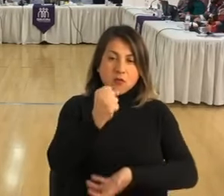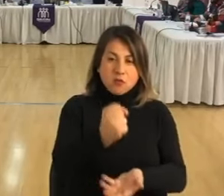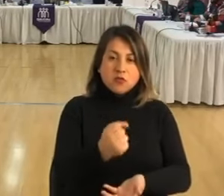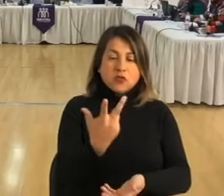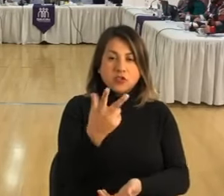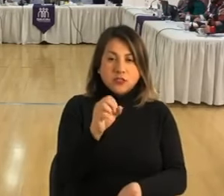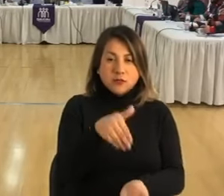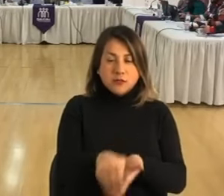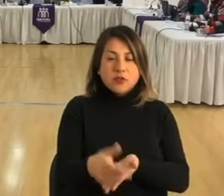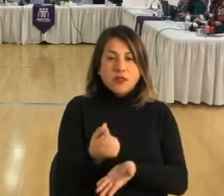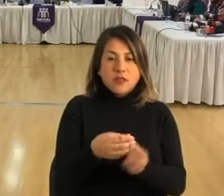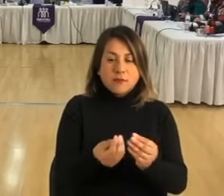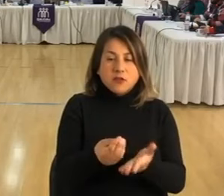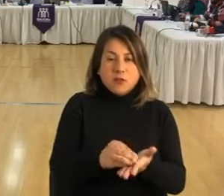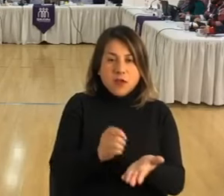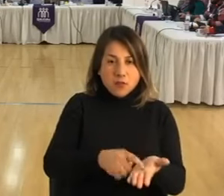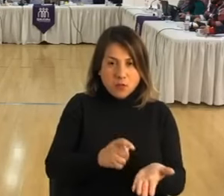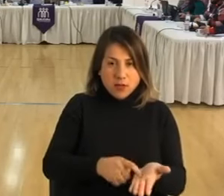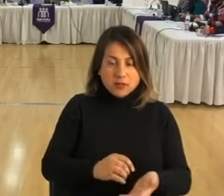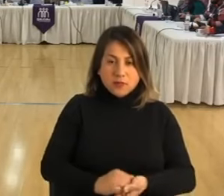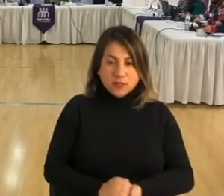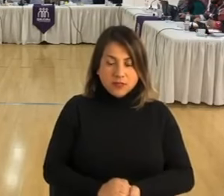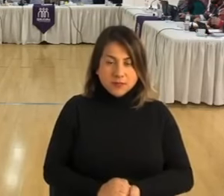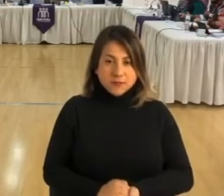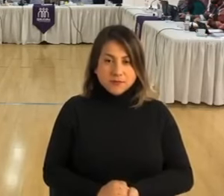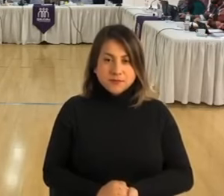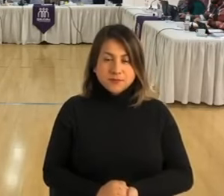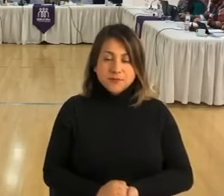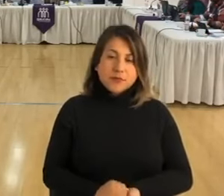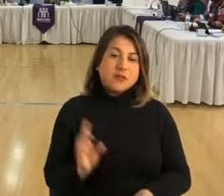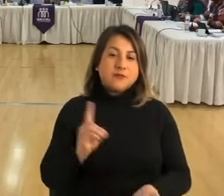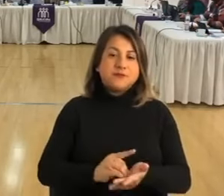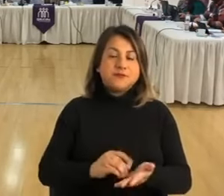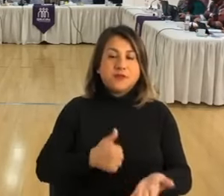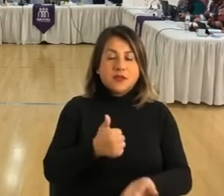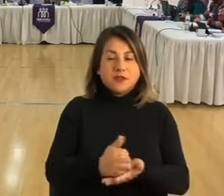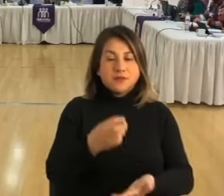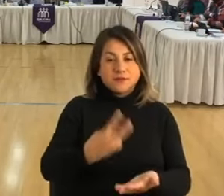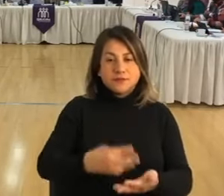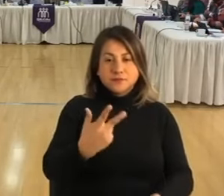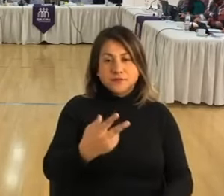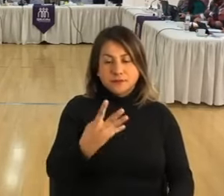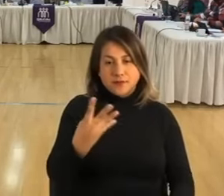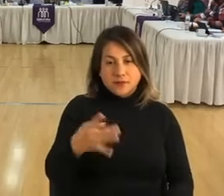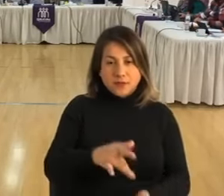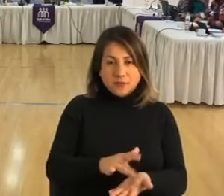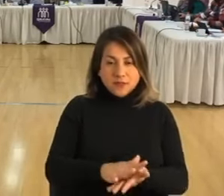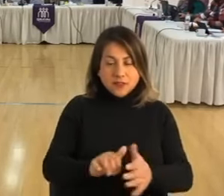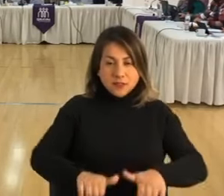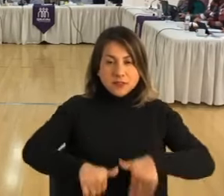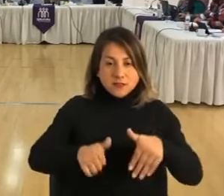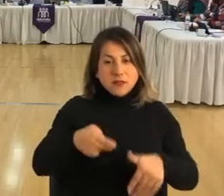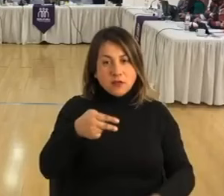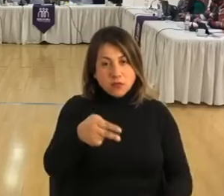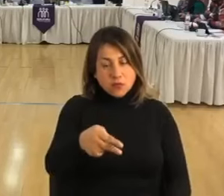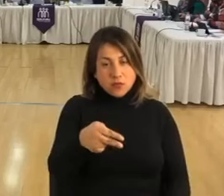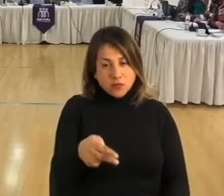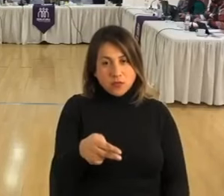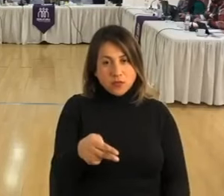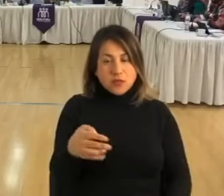de 80 millones de pesos y va incluido. Por el decreto alcaldicio 3.844, fecha 16 de junio,